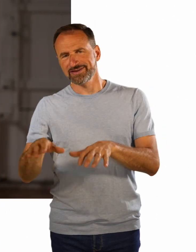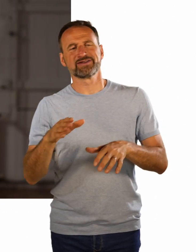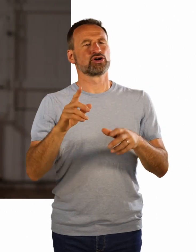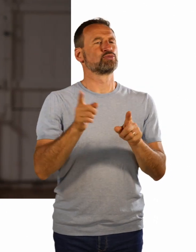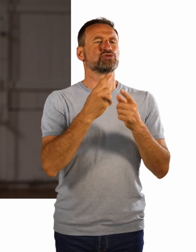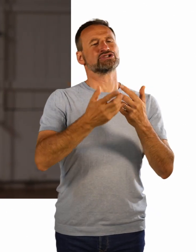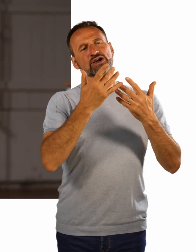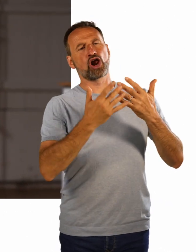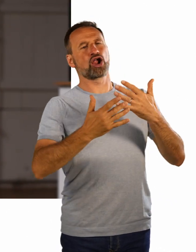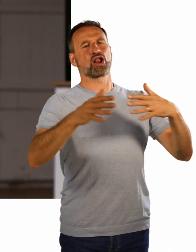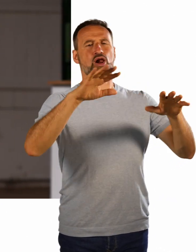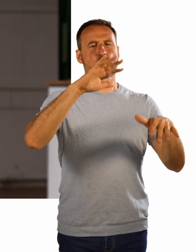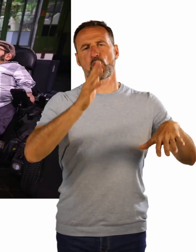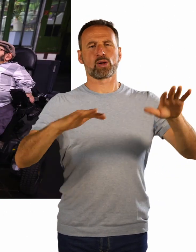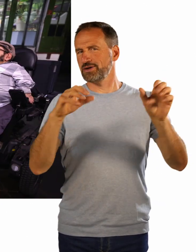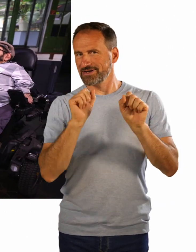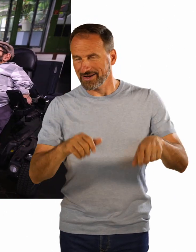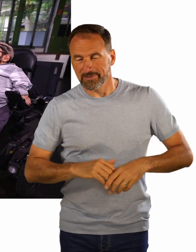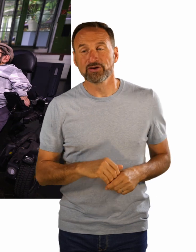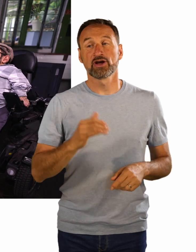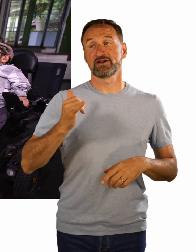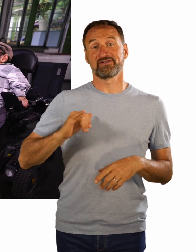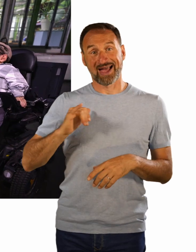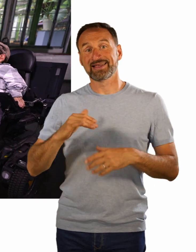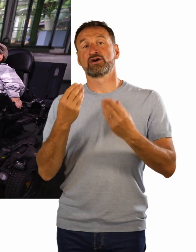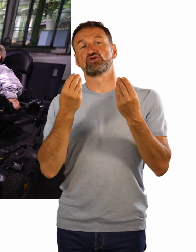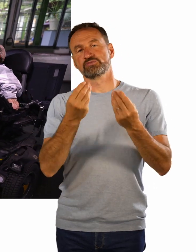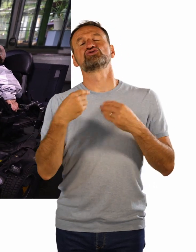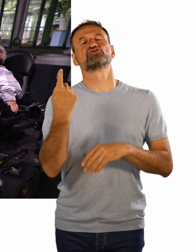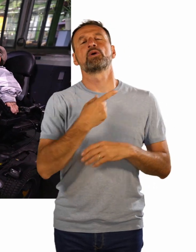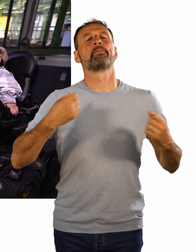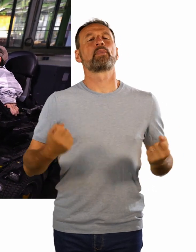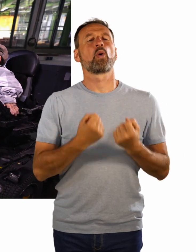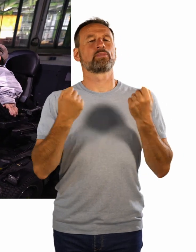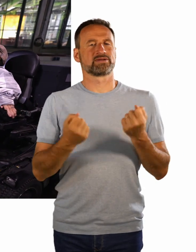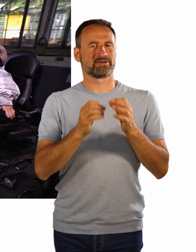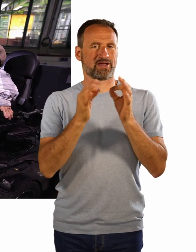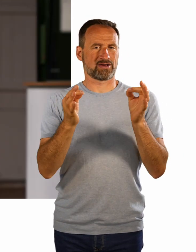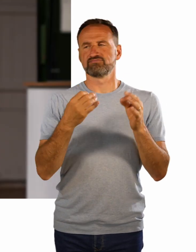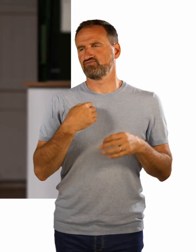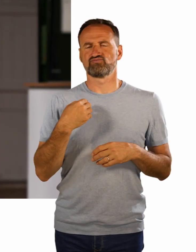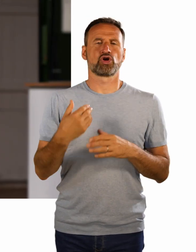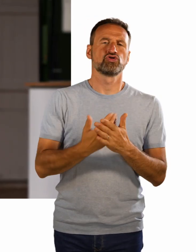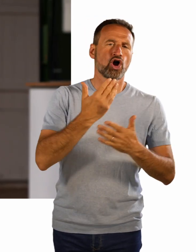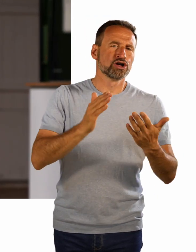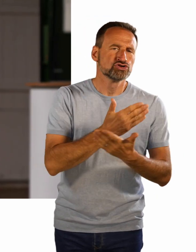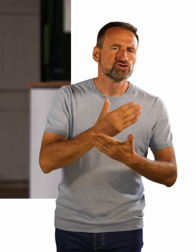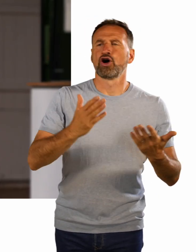Probentag. Da machen wir neue Songs, proben für die nächsten Konzerte, üben nochmal an unseren Skills.